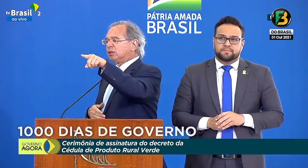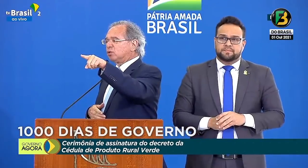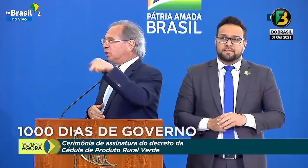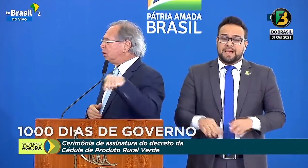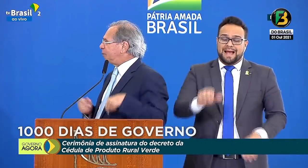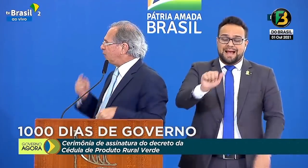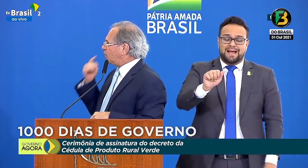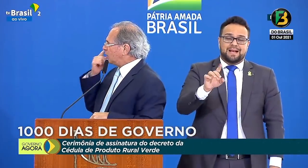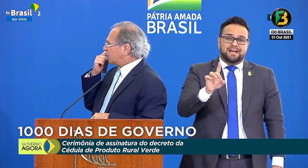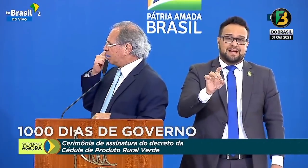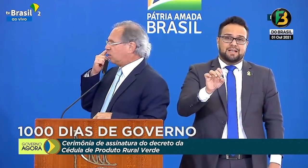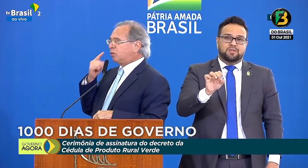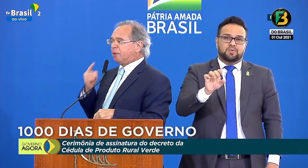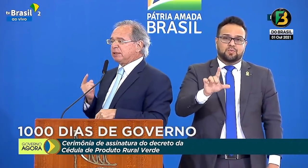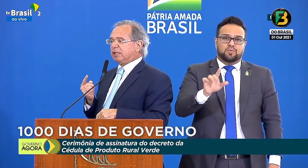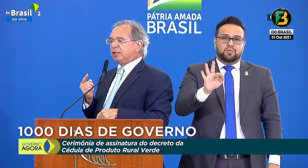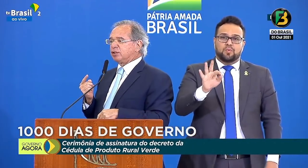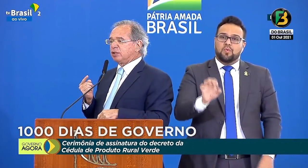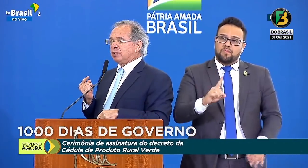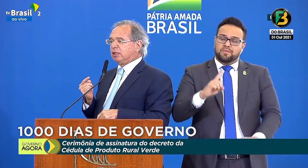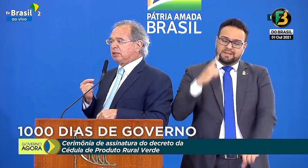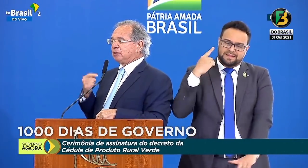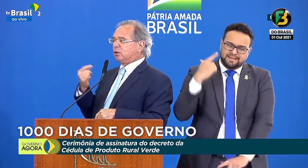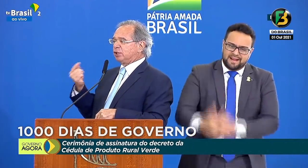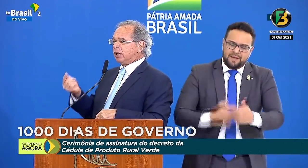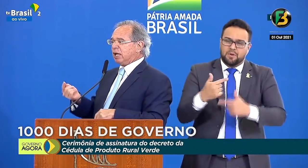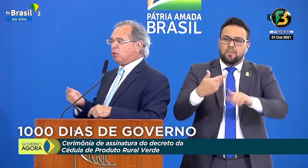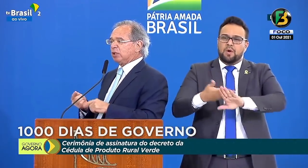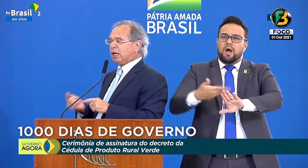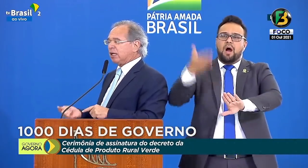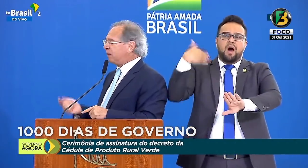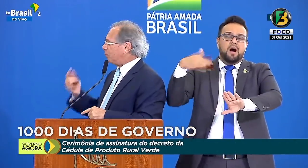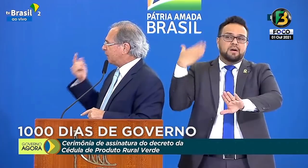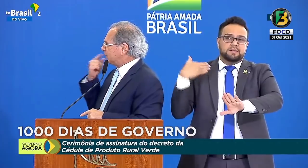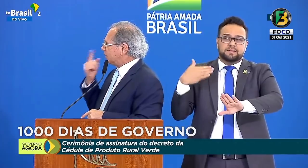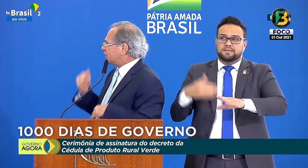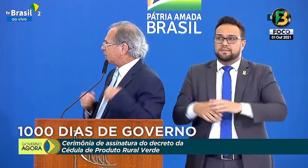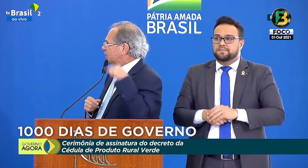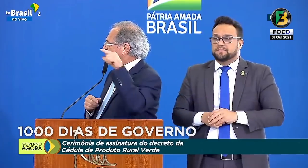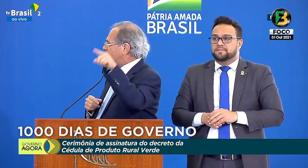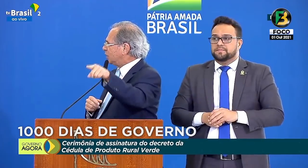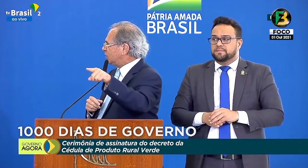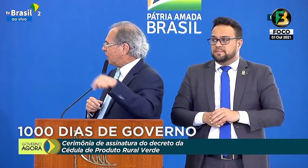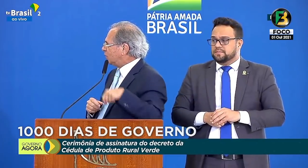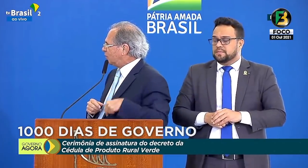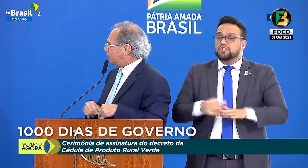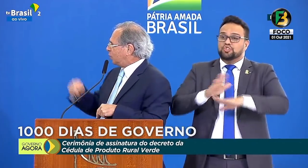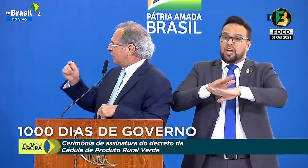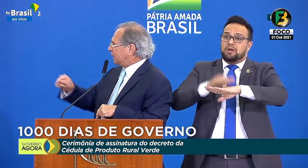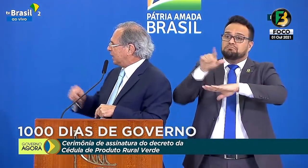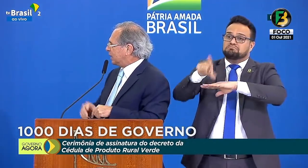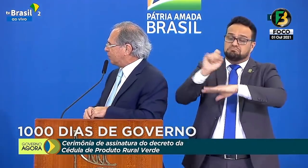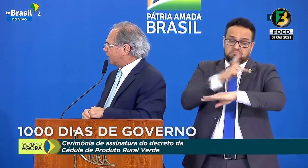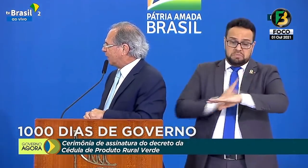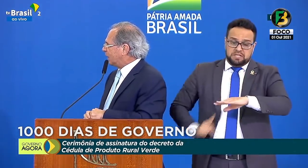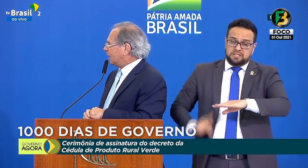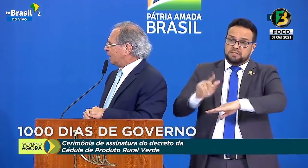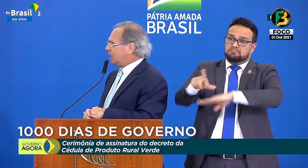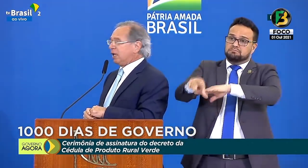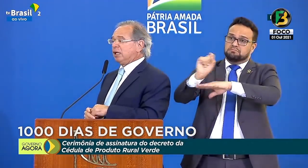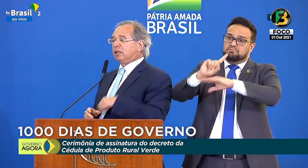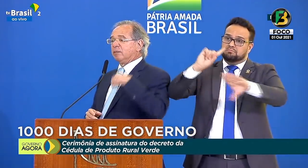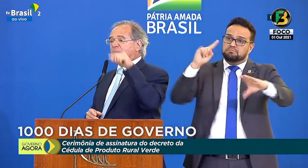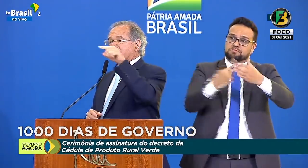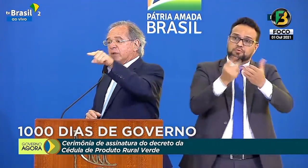Adolfo também escolhido pelo olho clínico do presidente. Antes de eu chegar e montar a equipe, o presidente já tinha escolhido o Adolfo e botado na equipe.